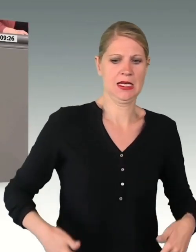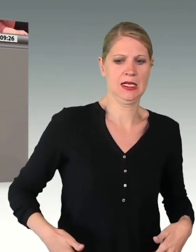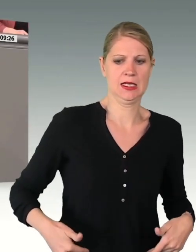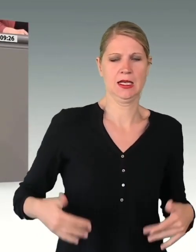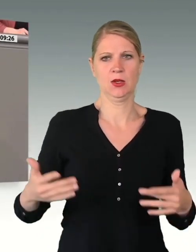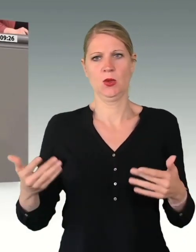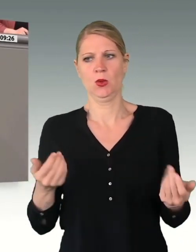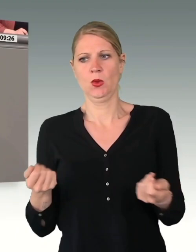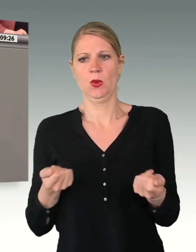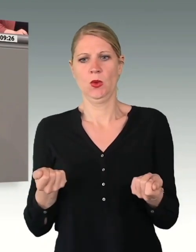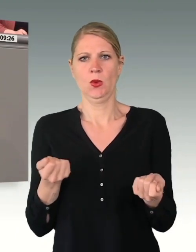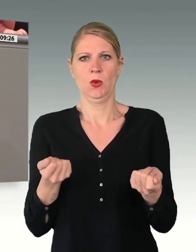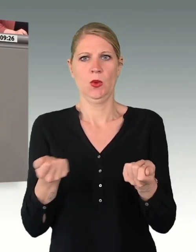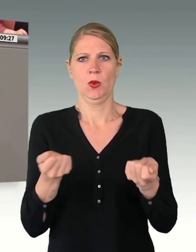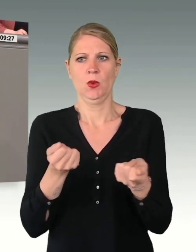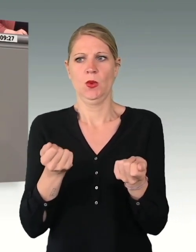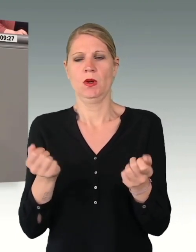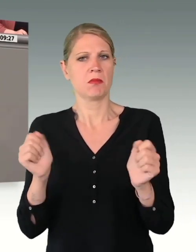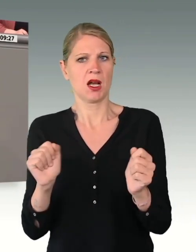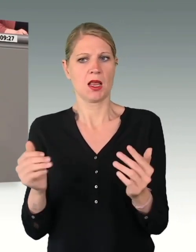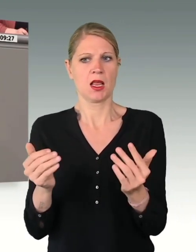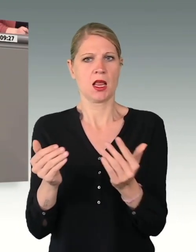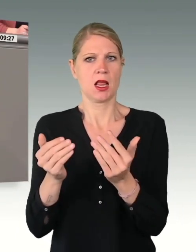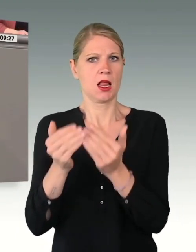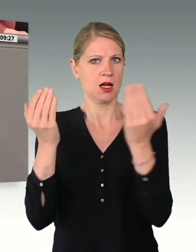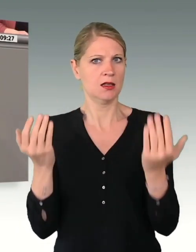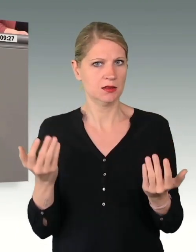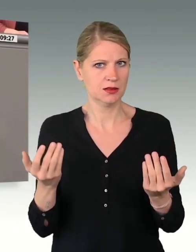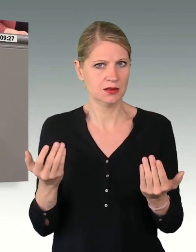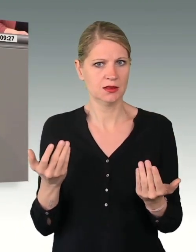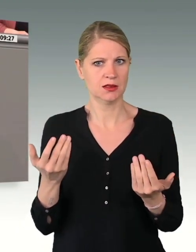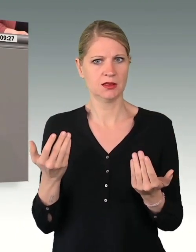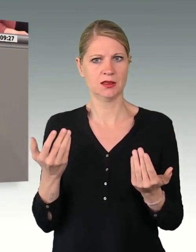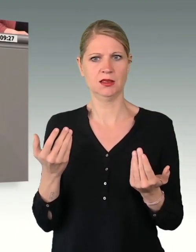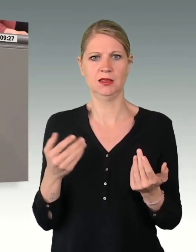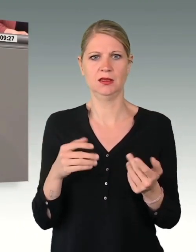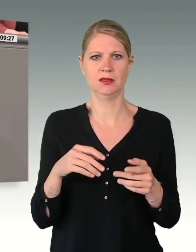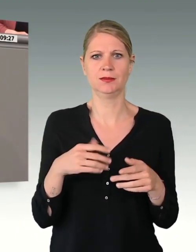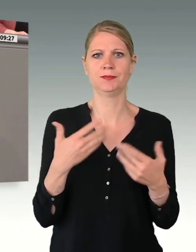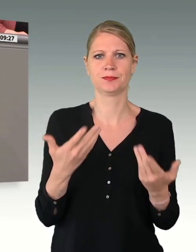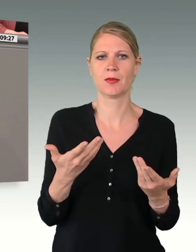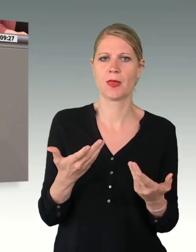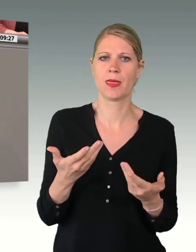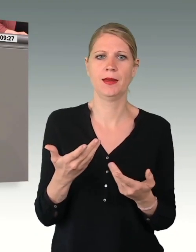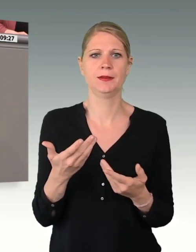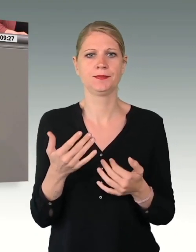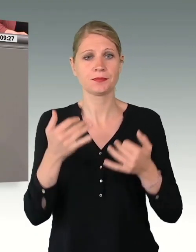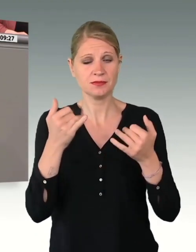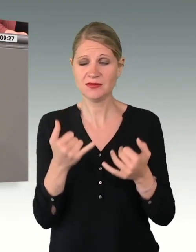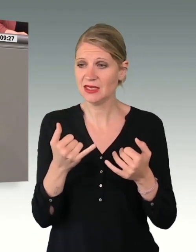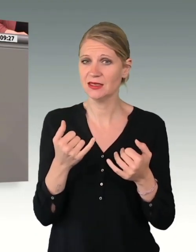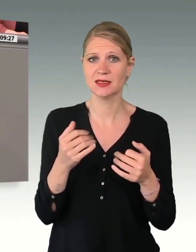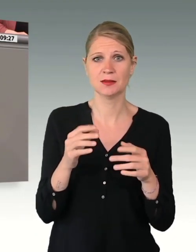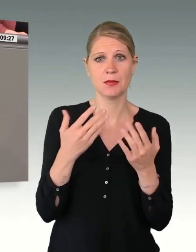Die für die Landes- und Bündesverteidigung so wichtige Kaltstartfähigkeit wird dieses Spannungsfeld noch verstärken.